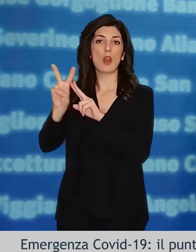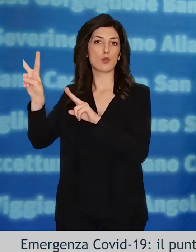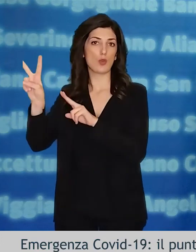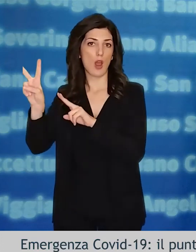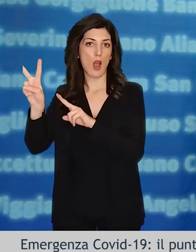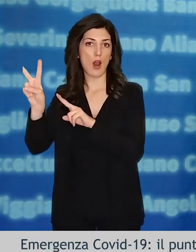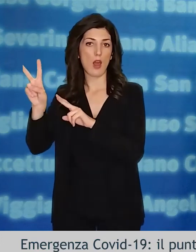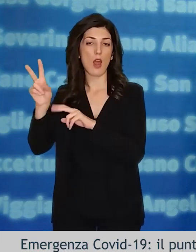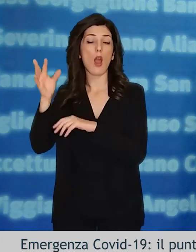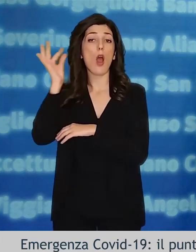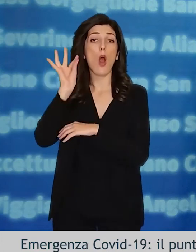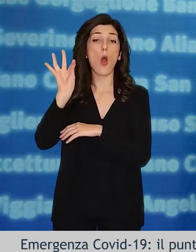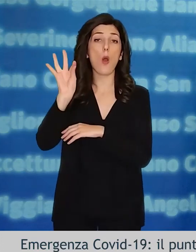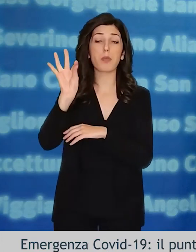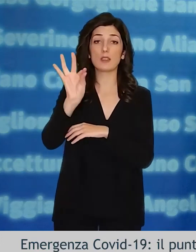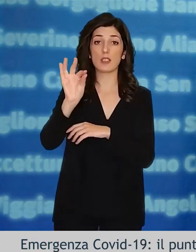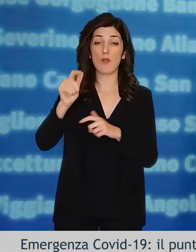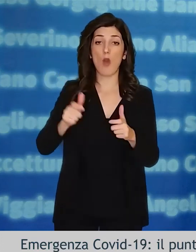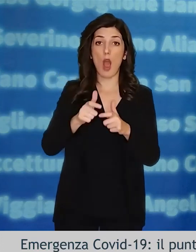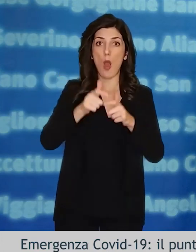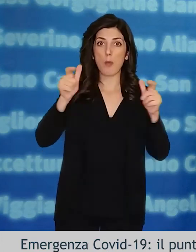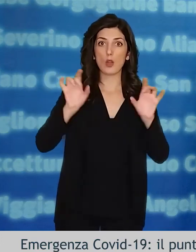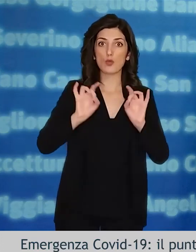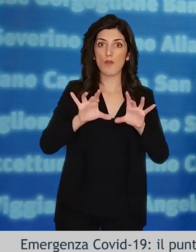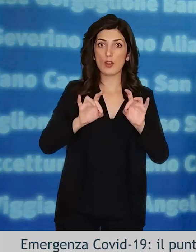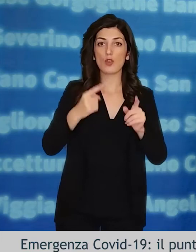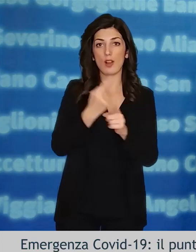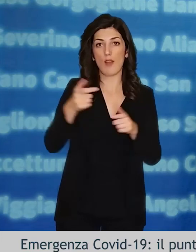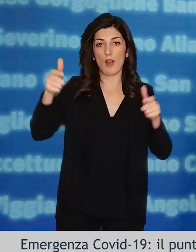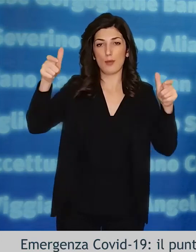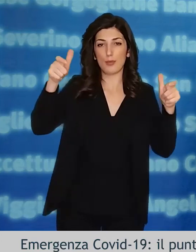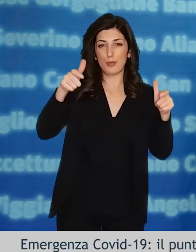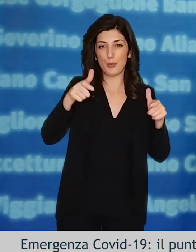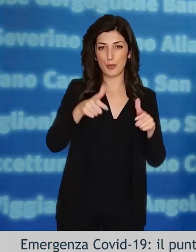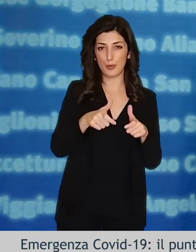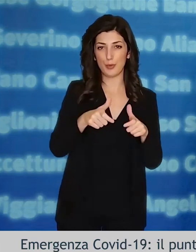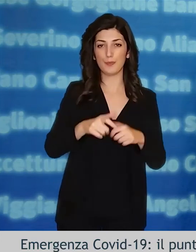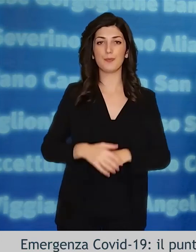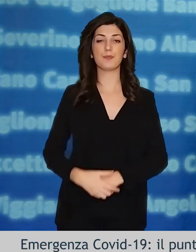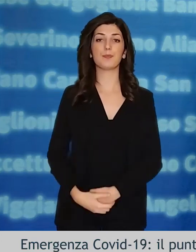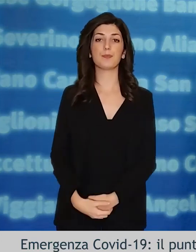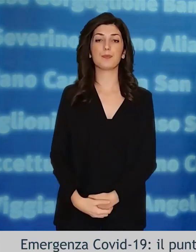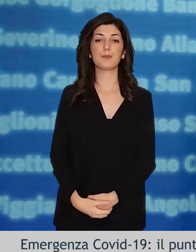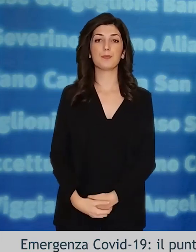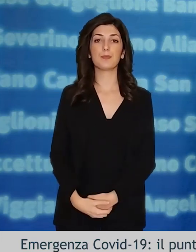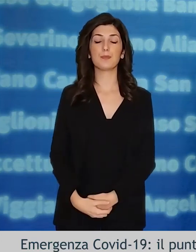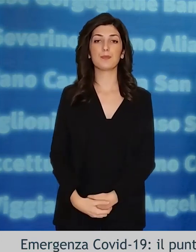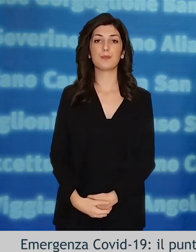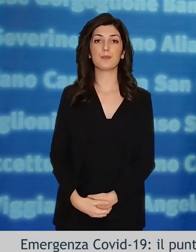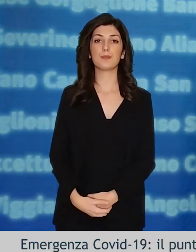nazionali e regionali che tendono a rallentare la curva di crescita dell'infezione. Si